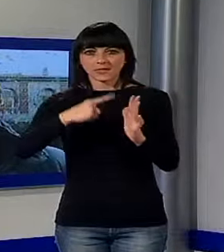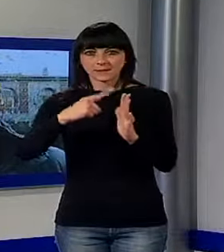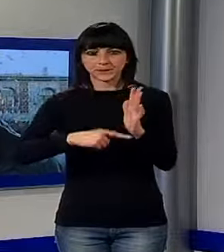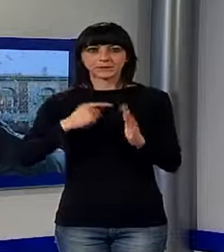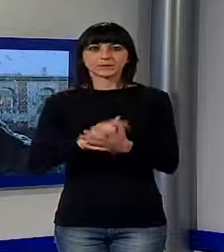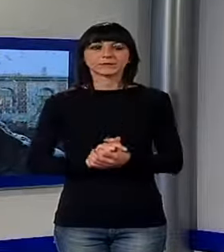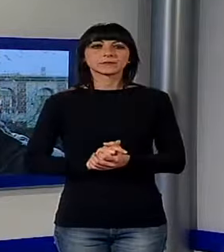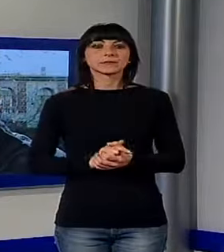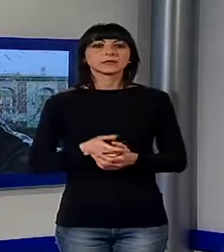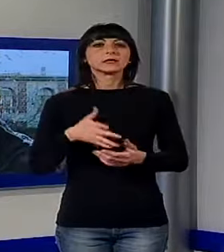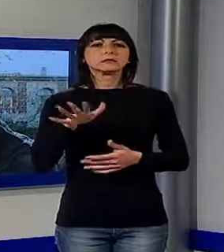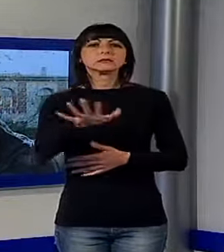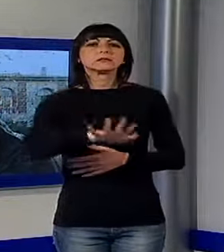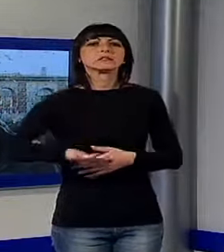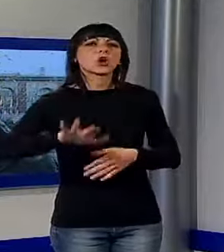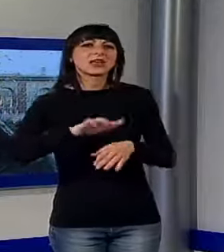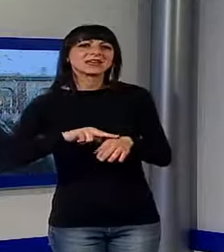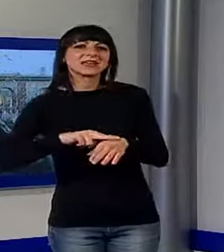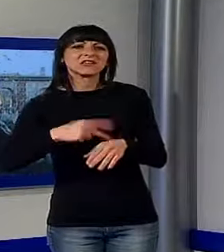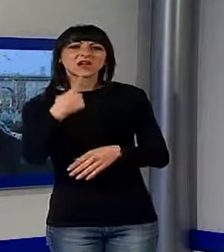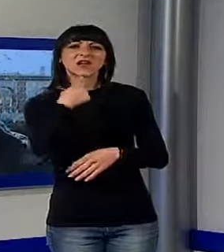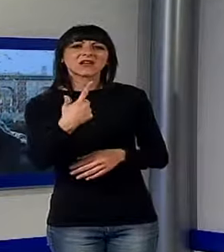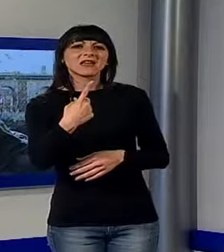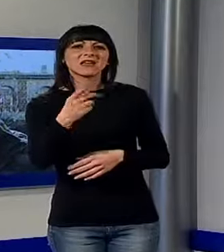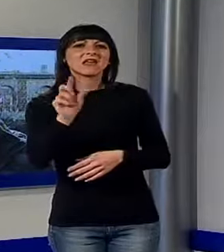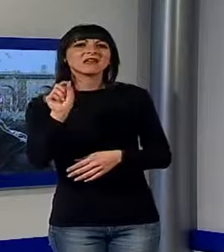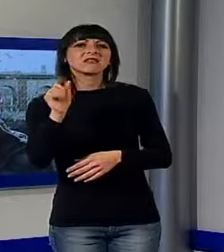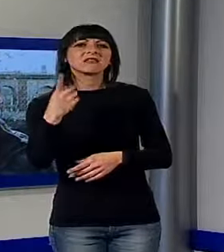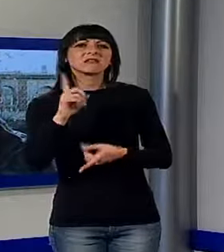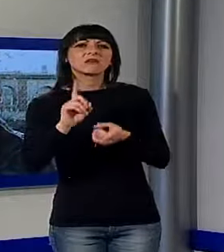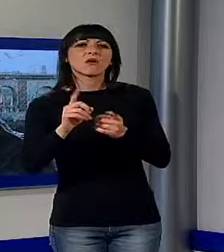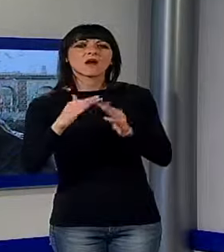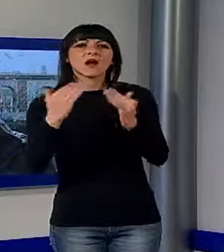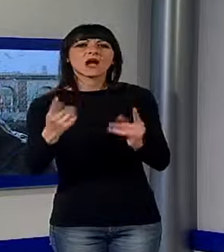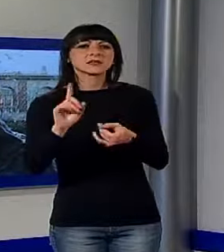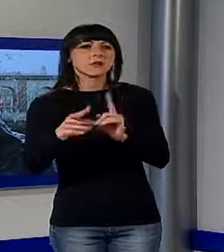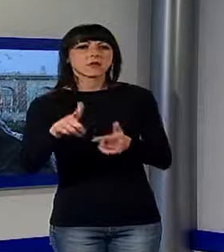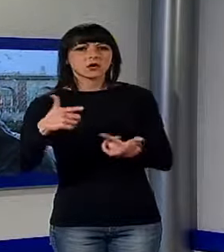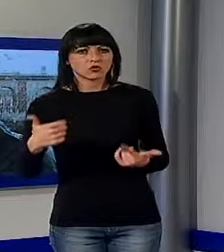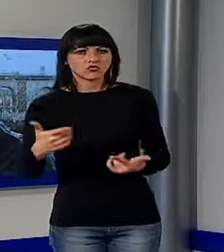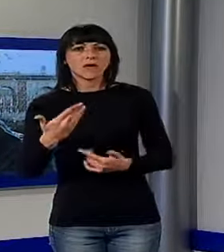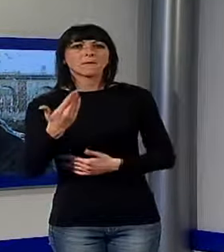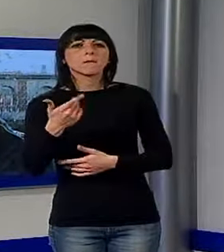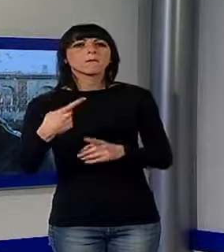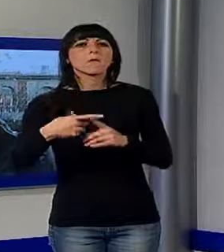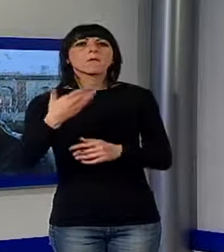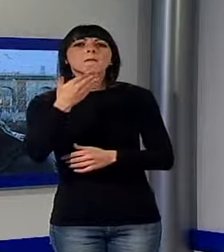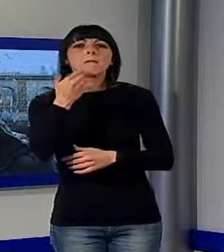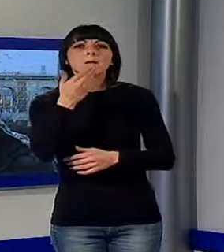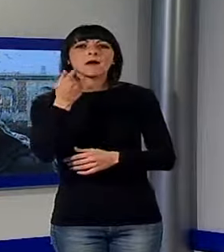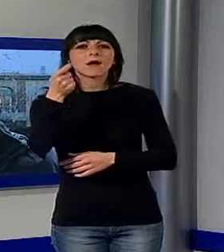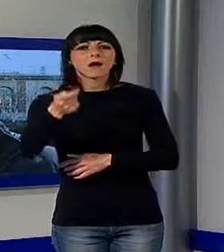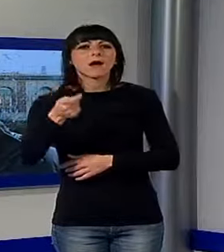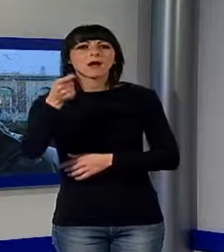zona grigia di chi non ha diritto a una casa popolare, ma non ha le risorse per avere una locazione secondo